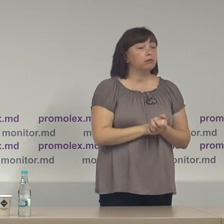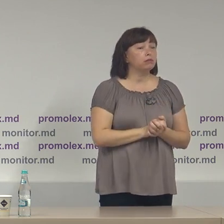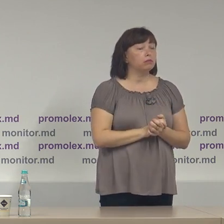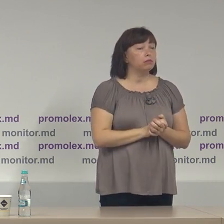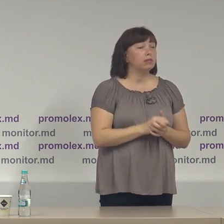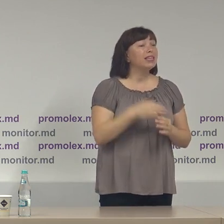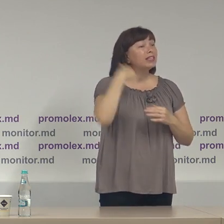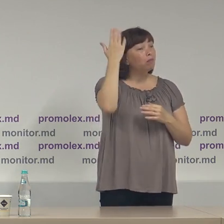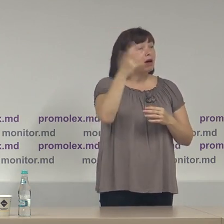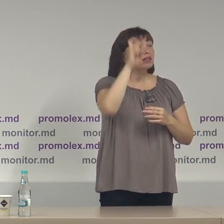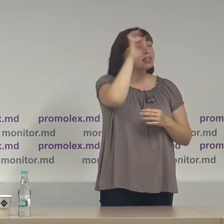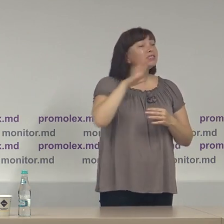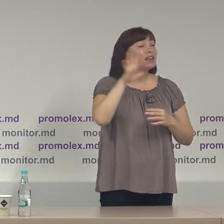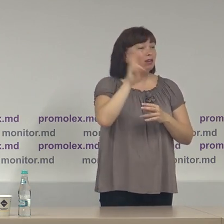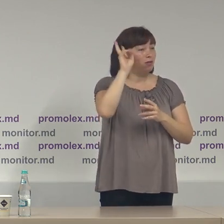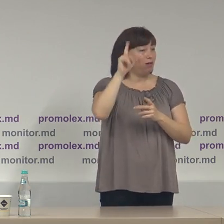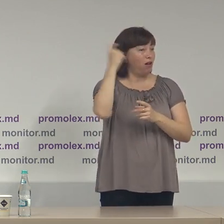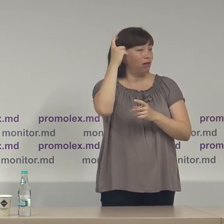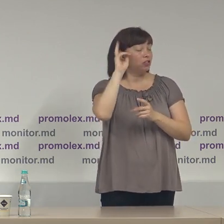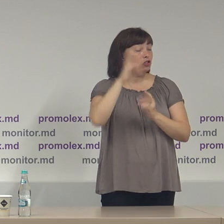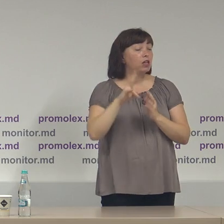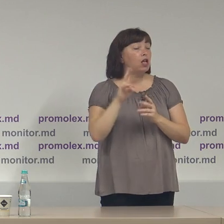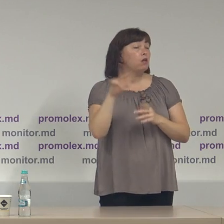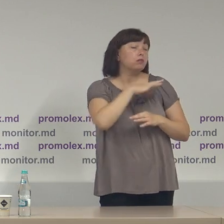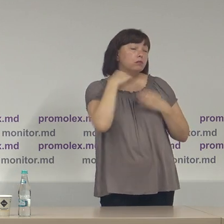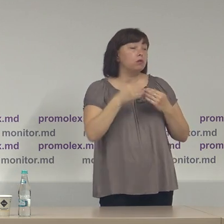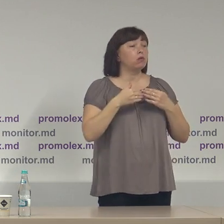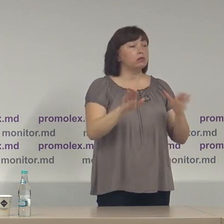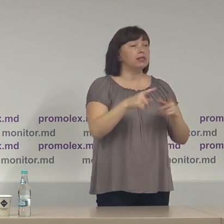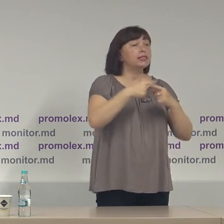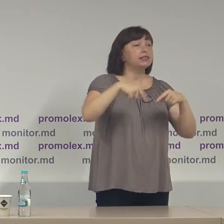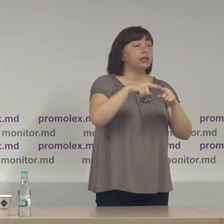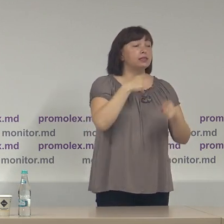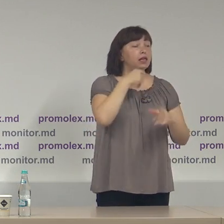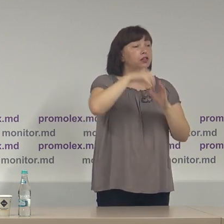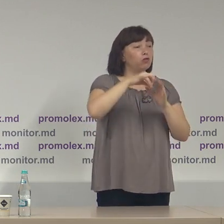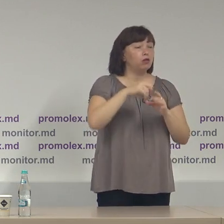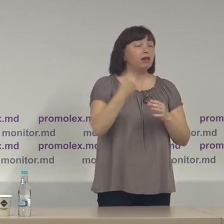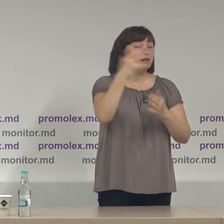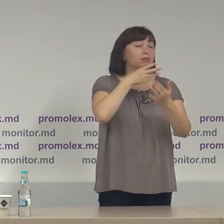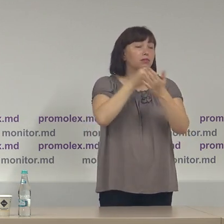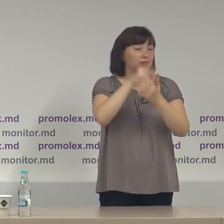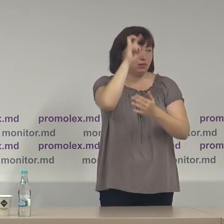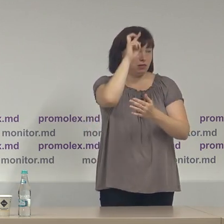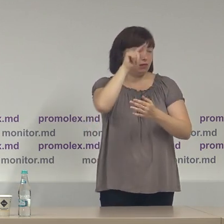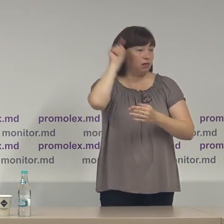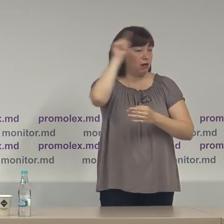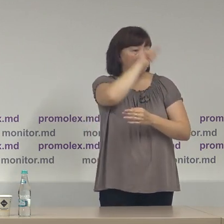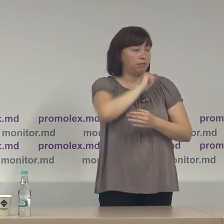din partea țărilor gazdă de a deschide secții de votare în teritoriile lor naționale.